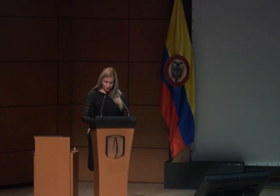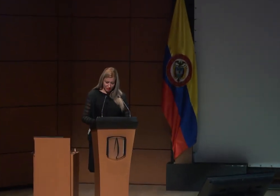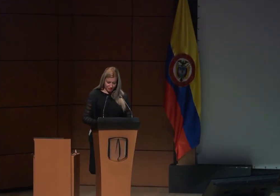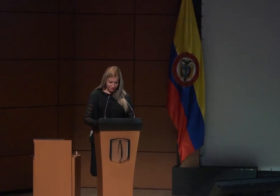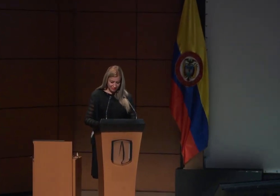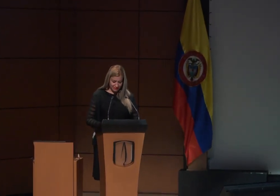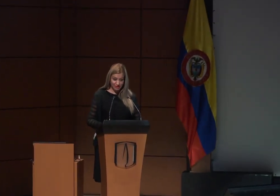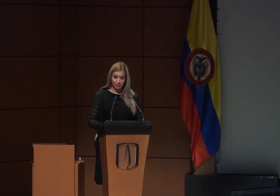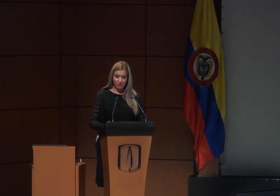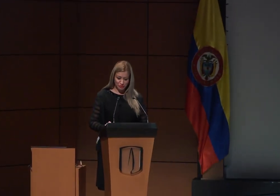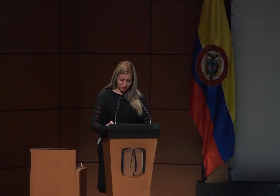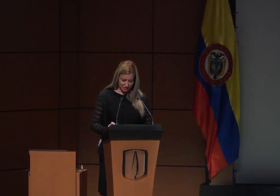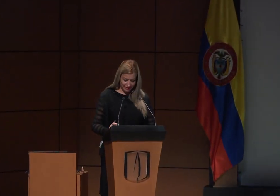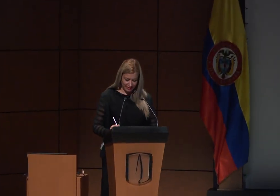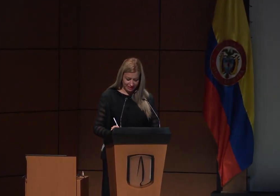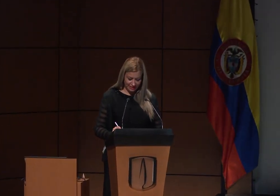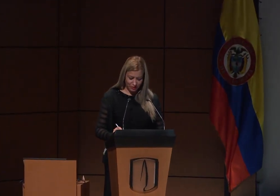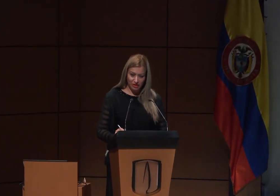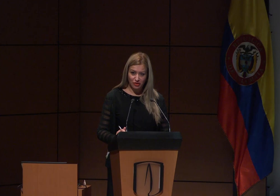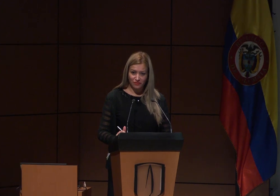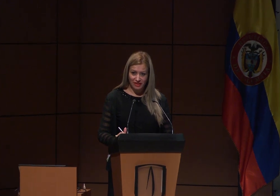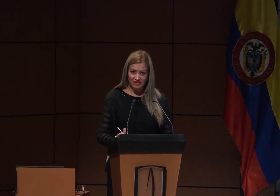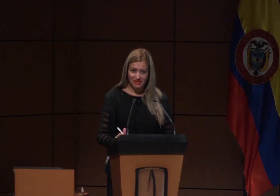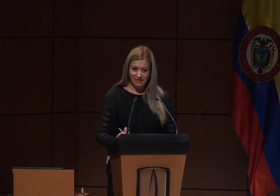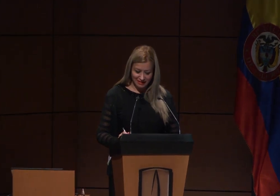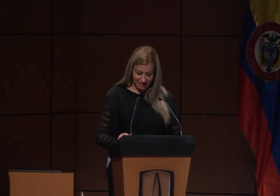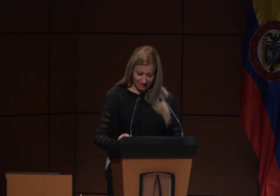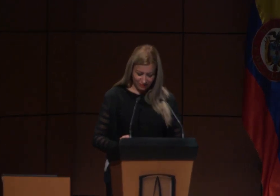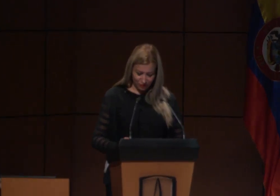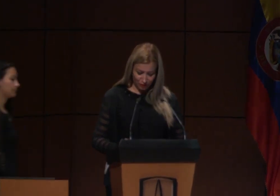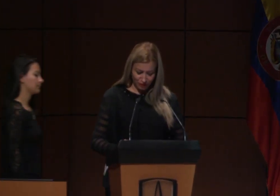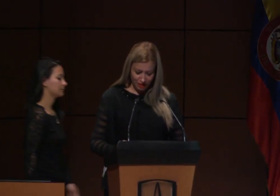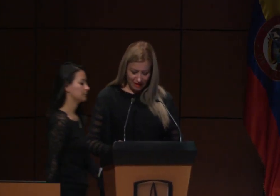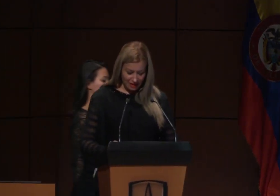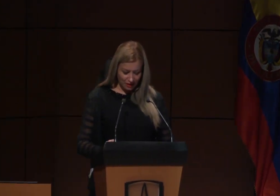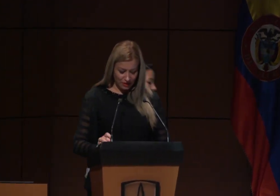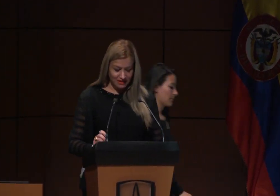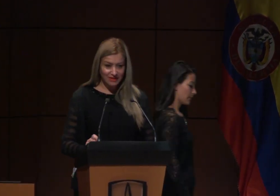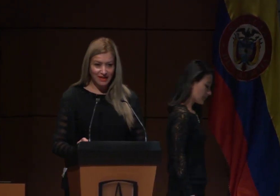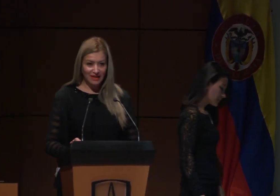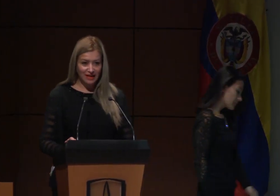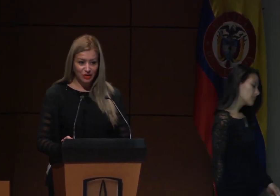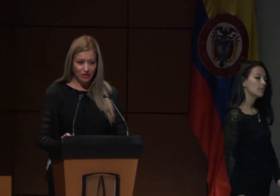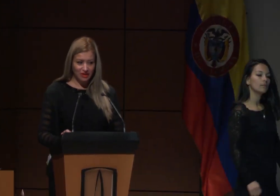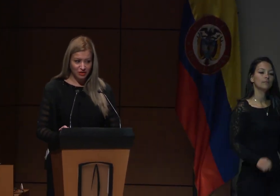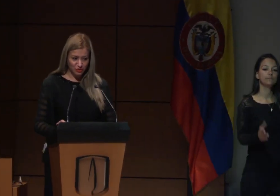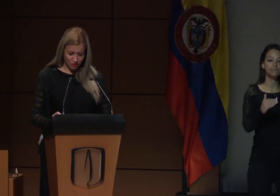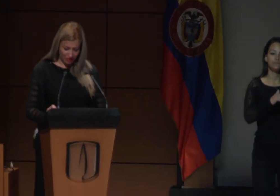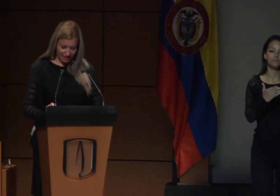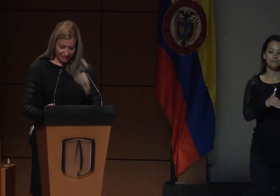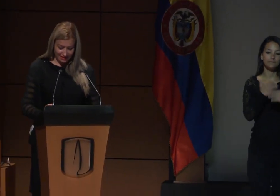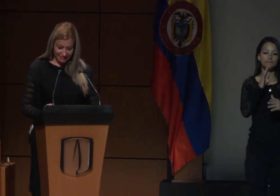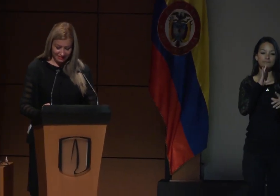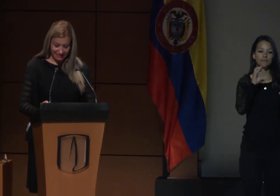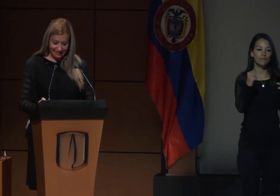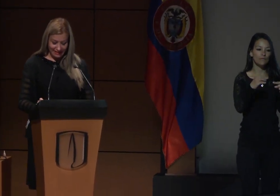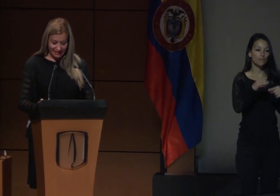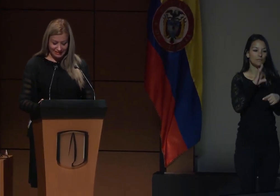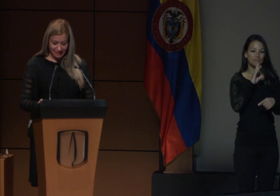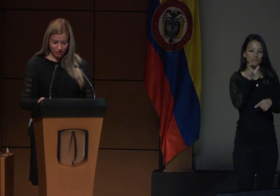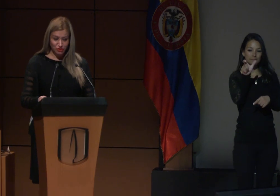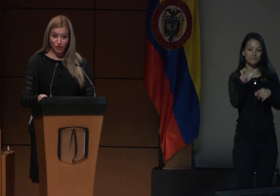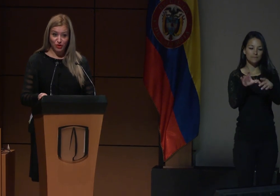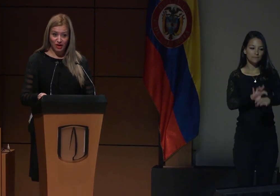Bueno, retomamos nuestra agenda con la conferencia central del foro, la cual estará a cargo de la doctora Ilse,